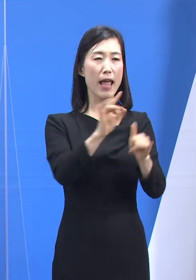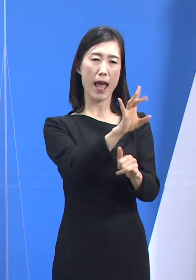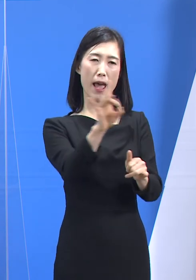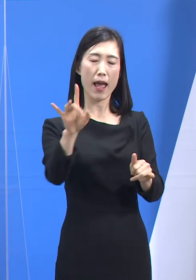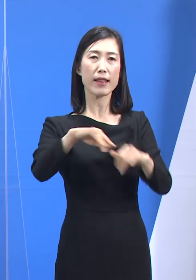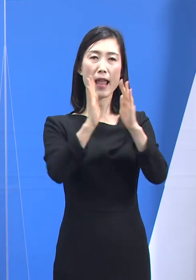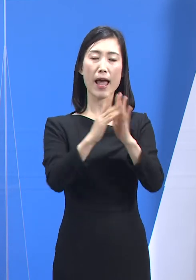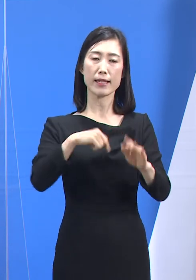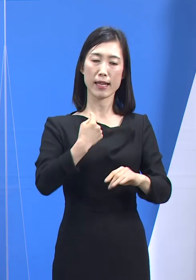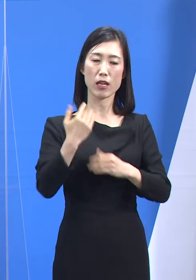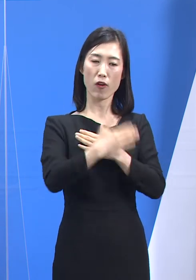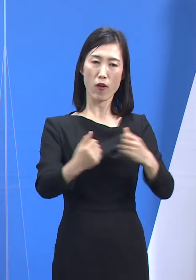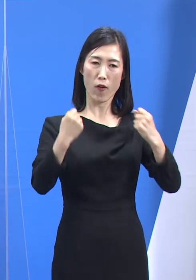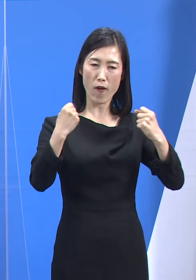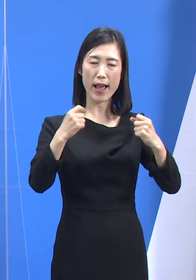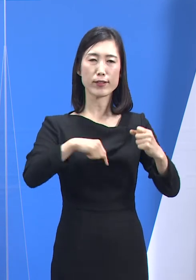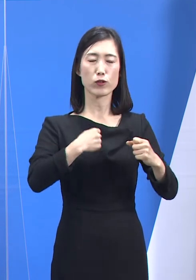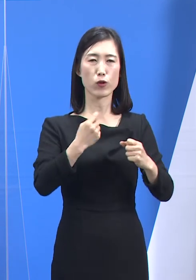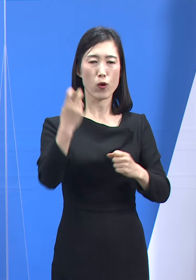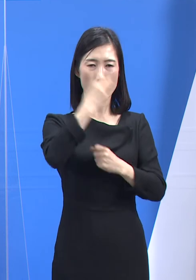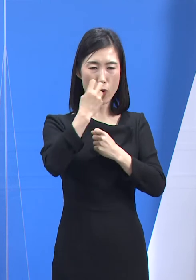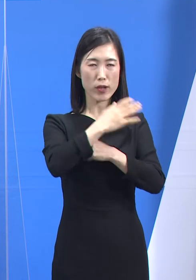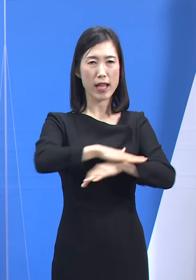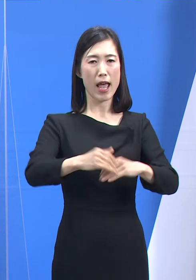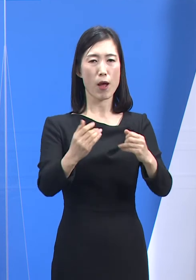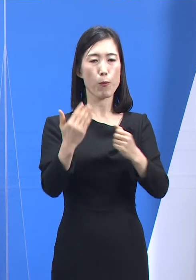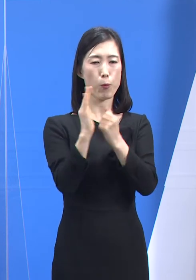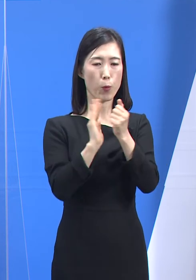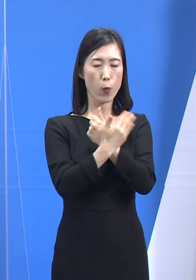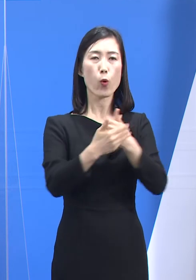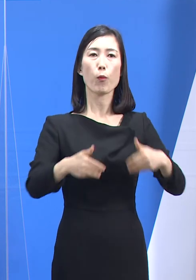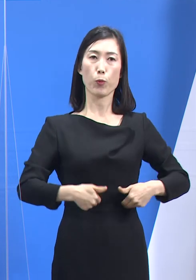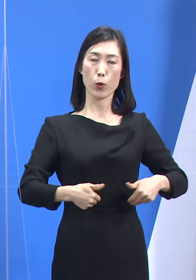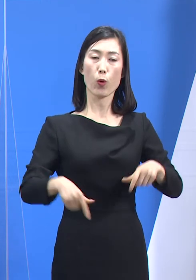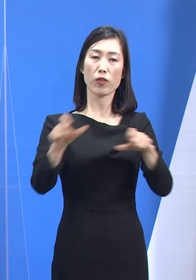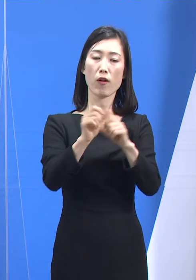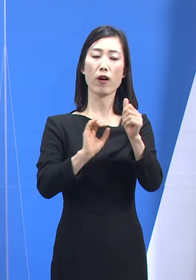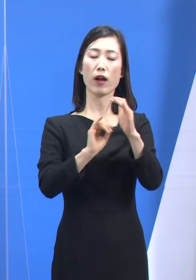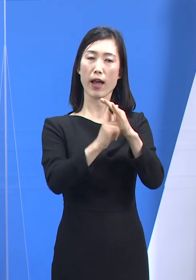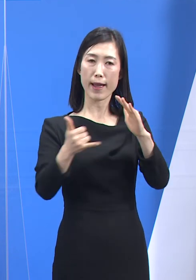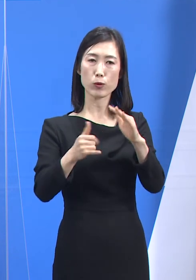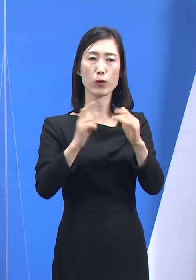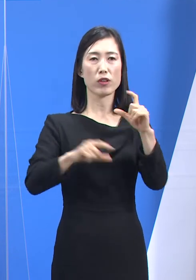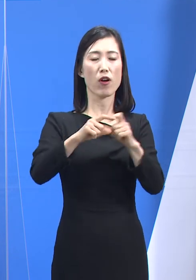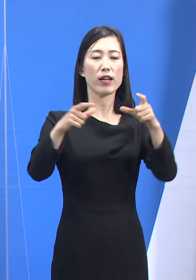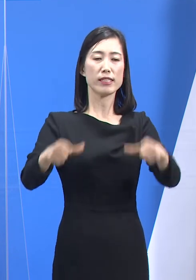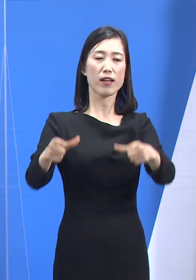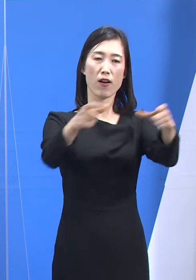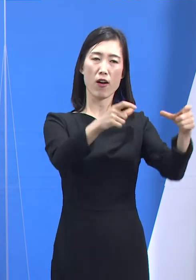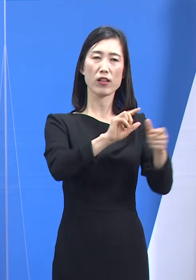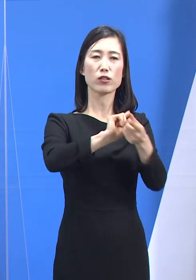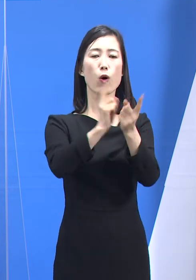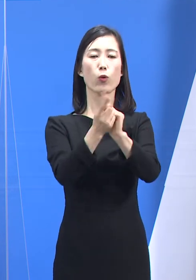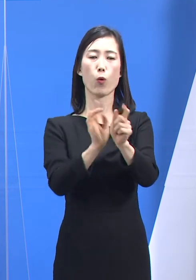지켜야 하고 나아가 가족과 이웃 그리고 지역사회 공동체를 지켜주어야 합니다.